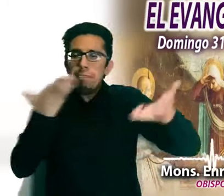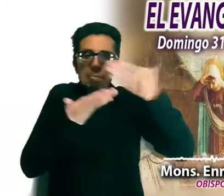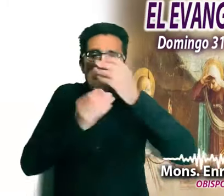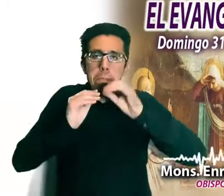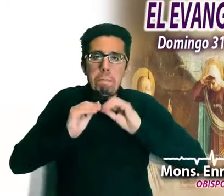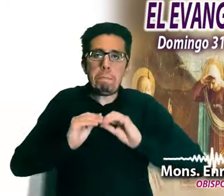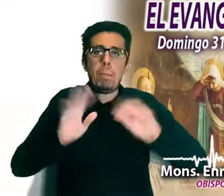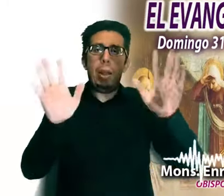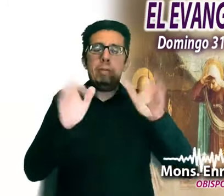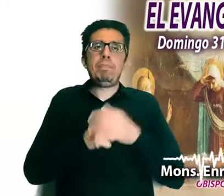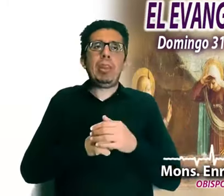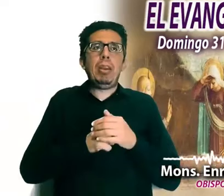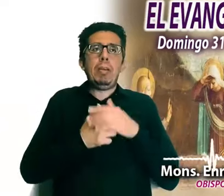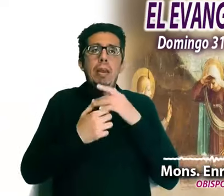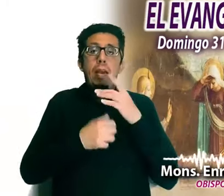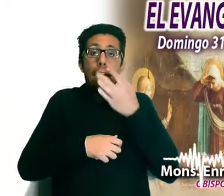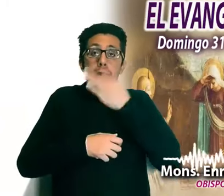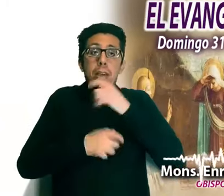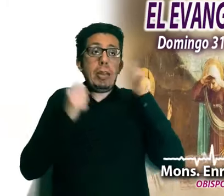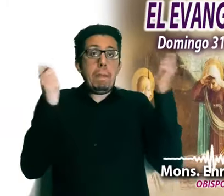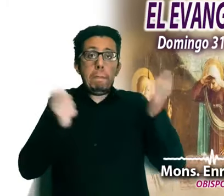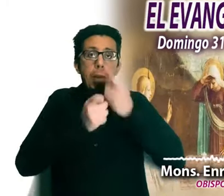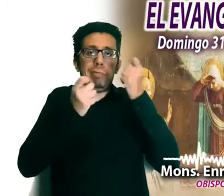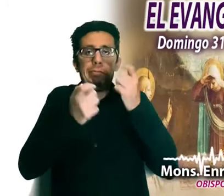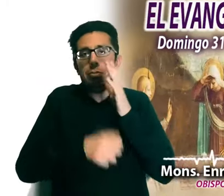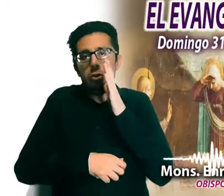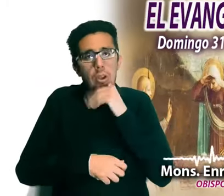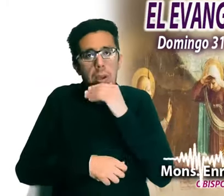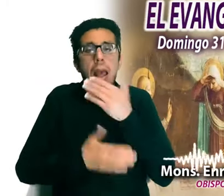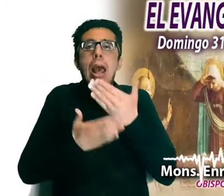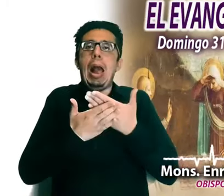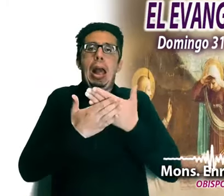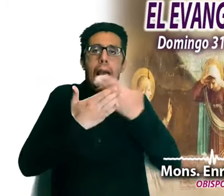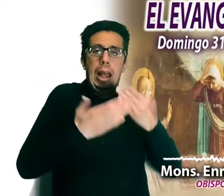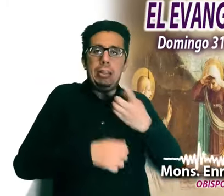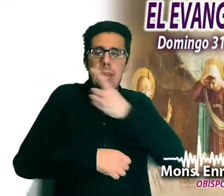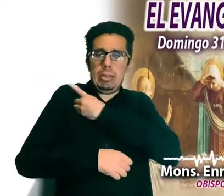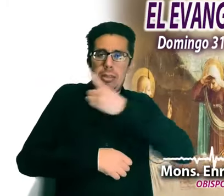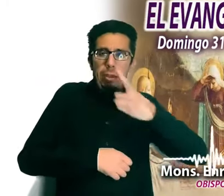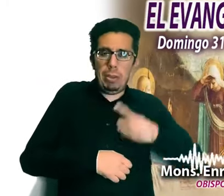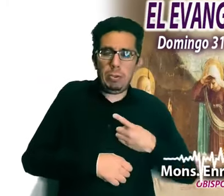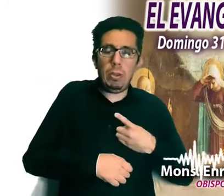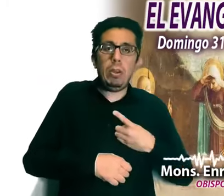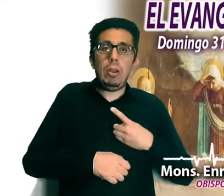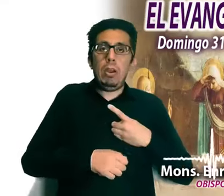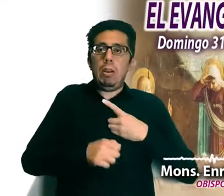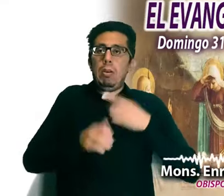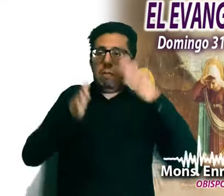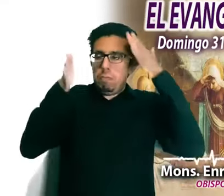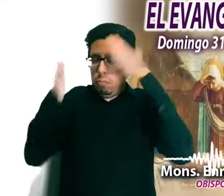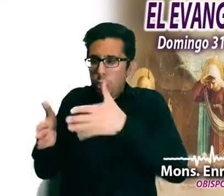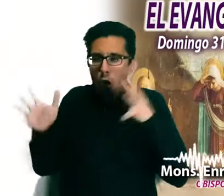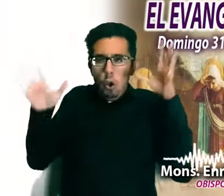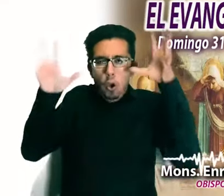celebrar la Pascua si no hacemos el paso de internarnos en la oscuridad de la muerte